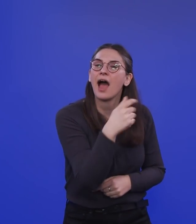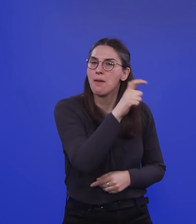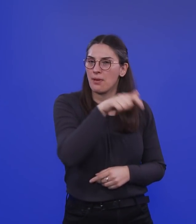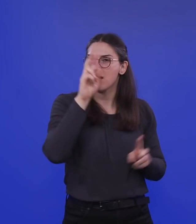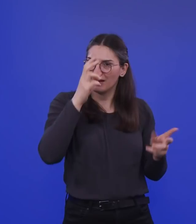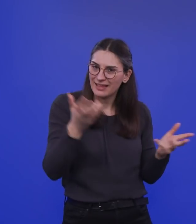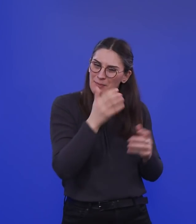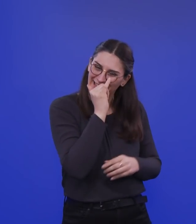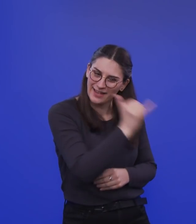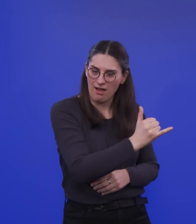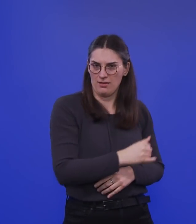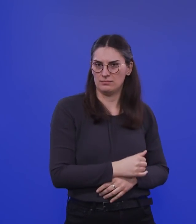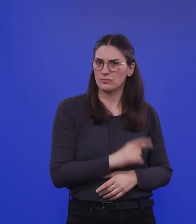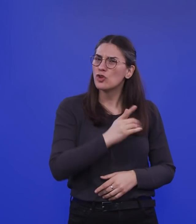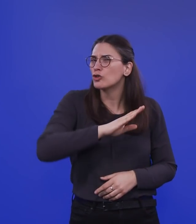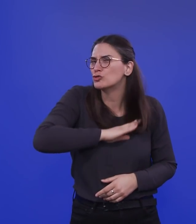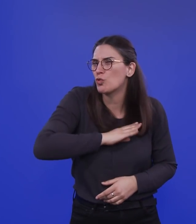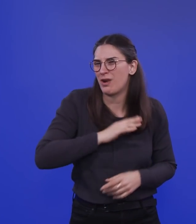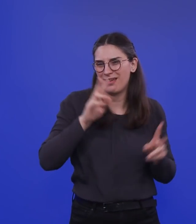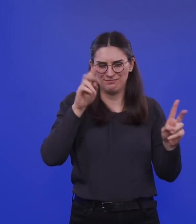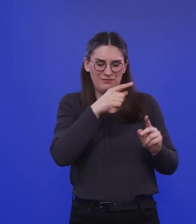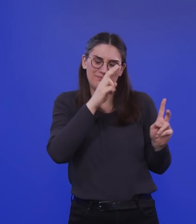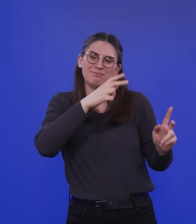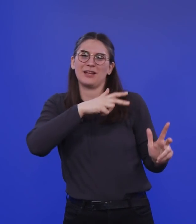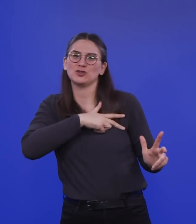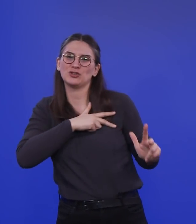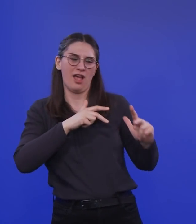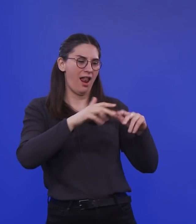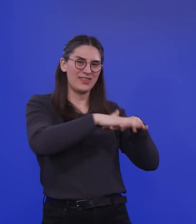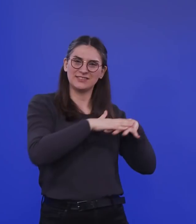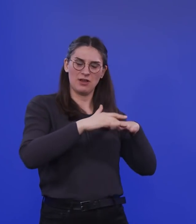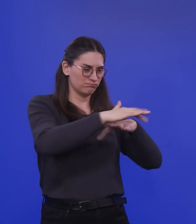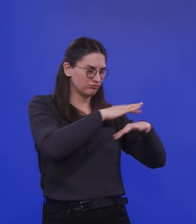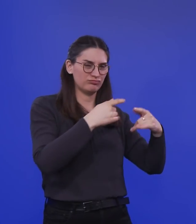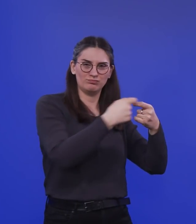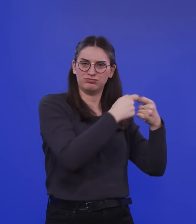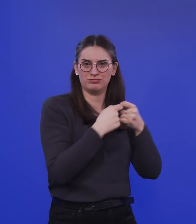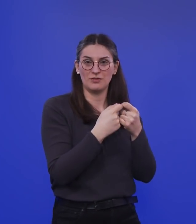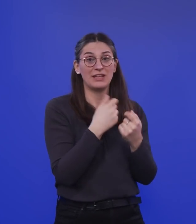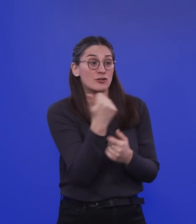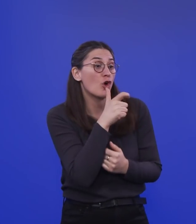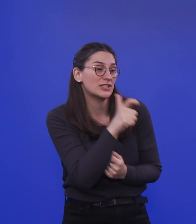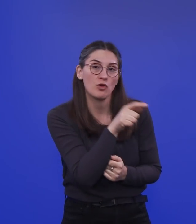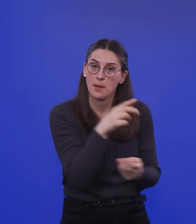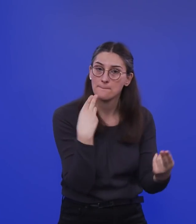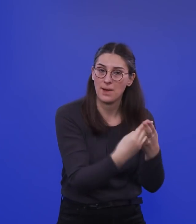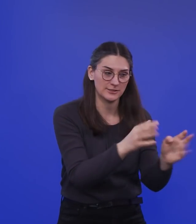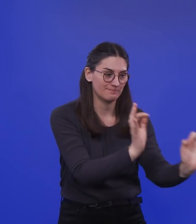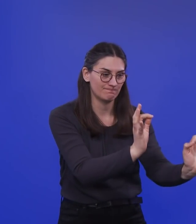Auch die Schulen, wenn man will, Sozialsituation Treiber des Geschehens. tolles Wort, kann man dann auch vielleicht benutzen. Und